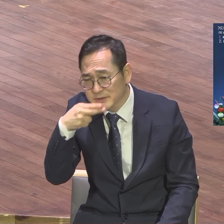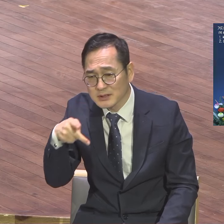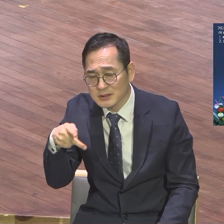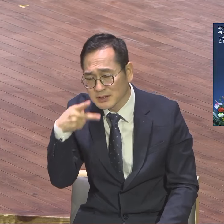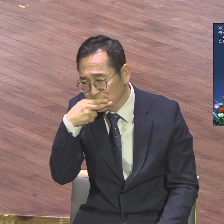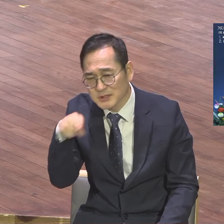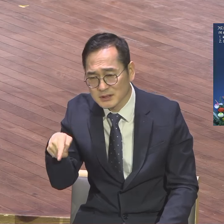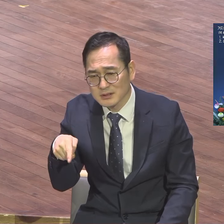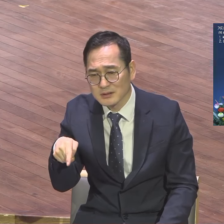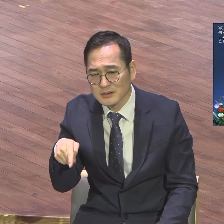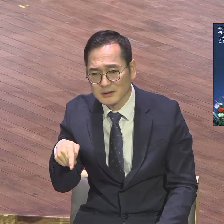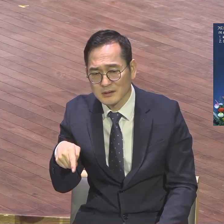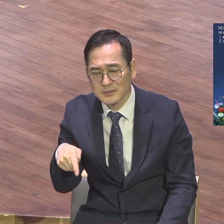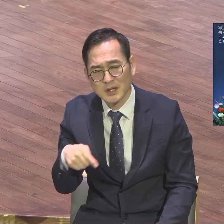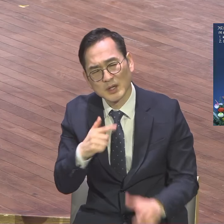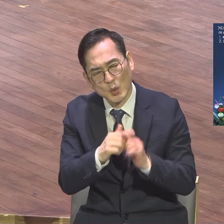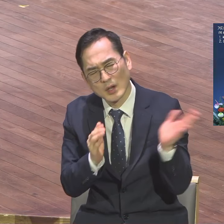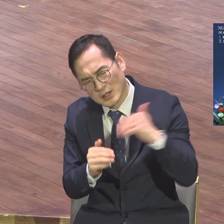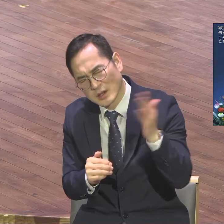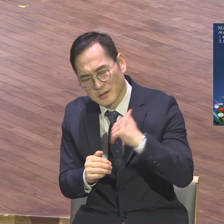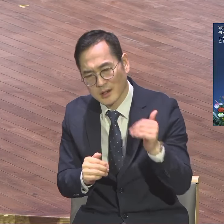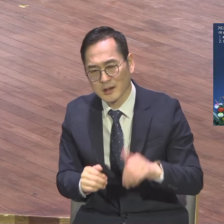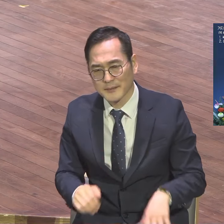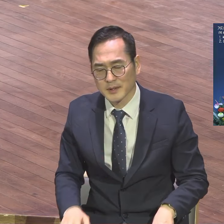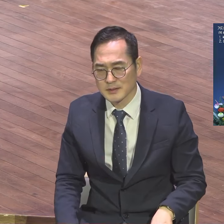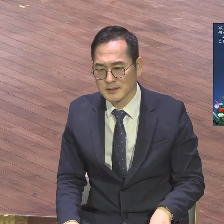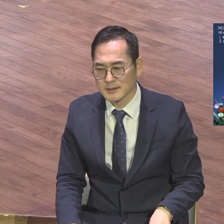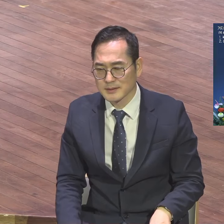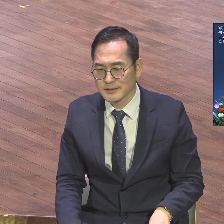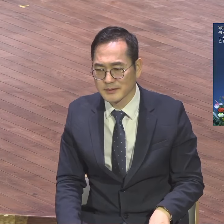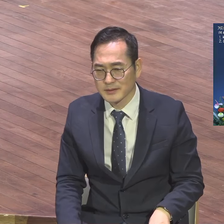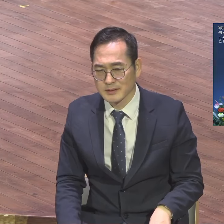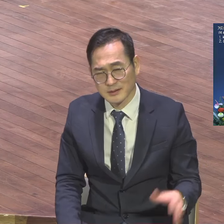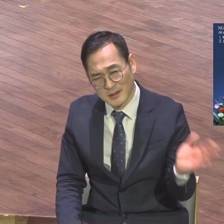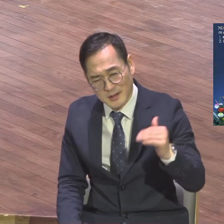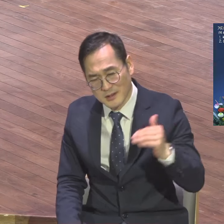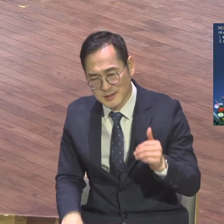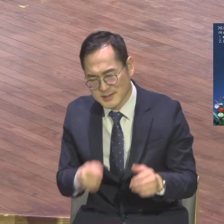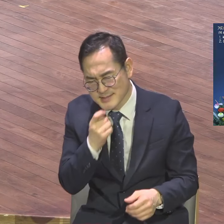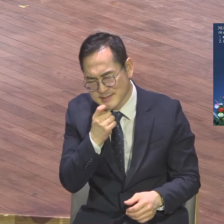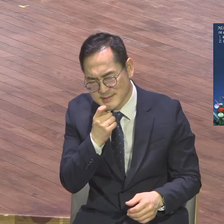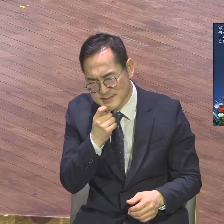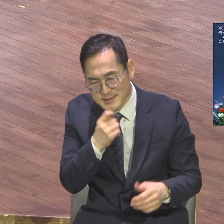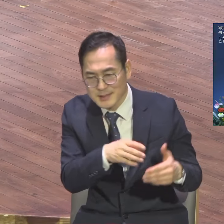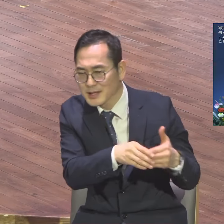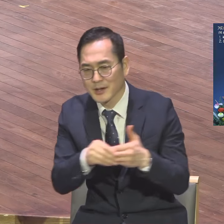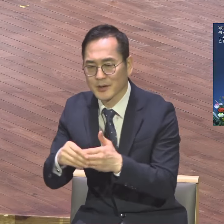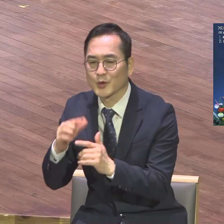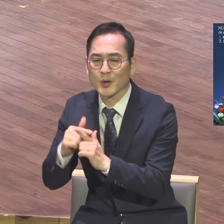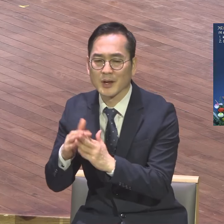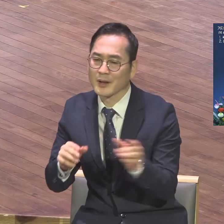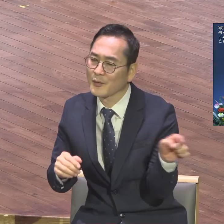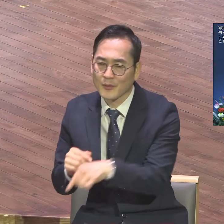참 재밌대 대학 가야 돼 신학교 가야 돼 등록금이 없는데 중이 절의 중이 등록금 되어주어가지고